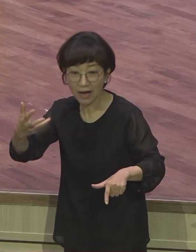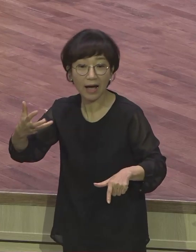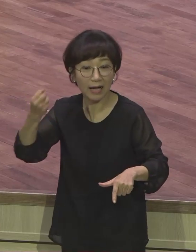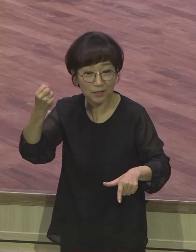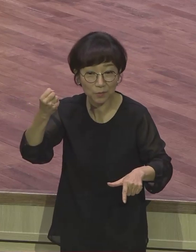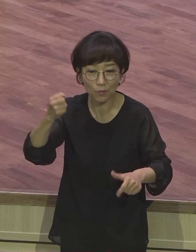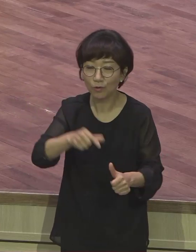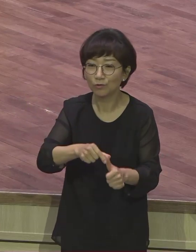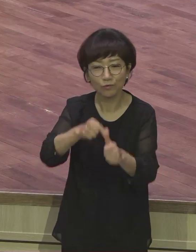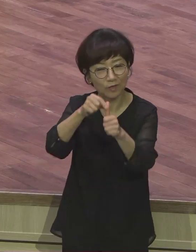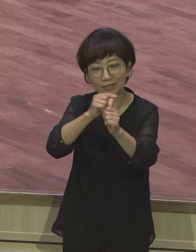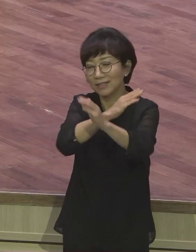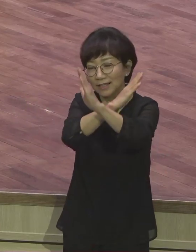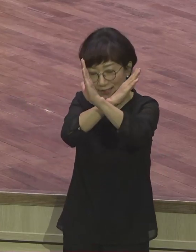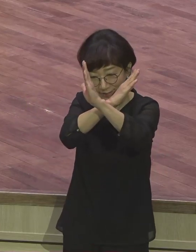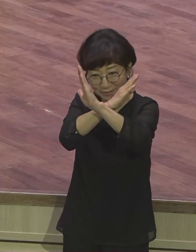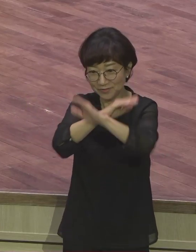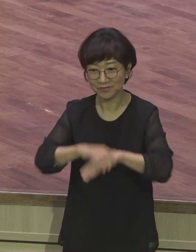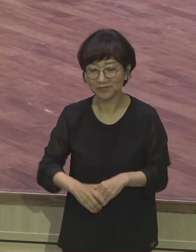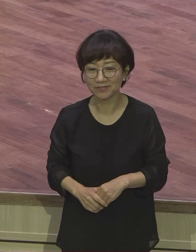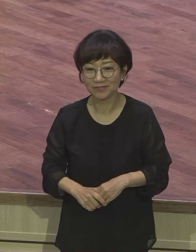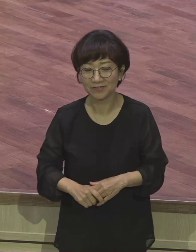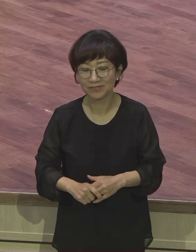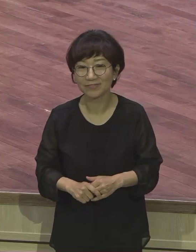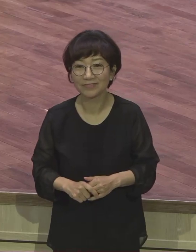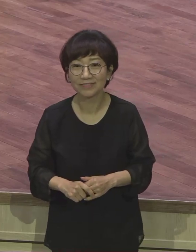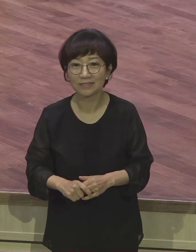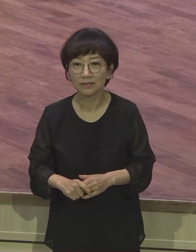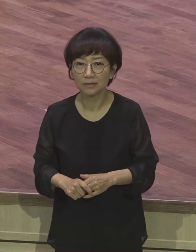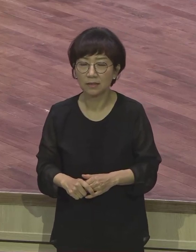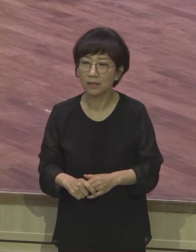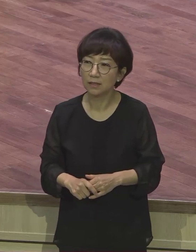구원받는 말이 하나도 없어요. 도대체 말도 안 되는 거예요.